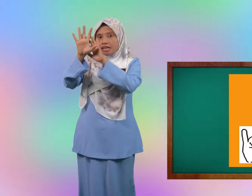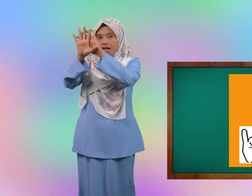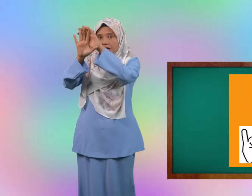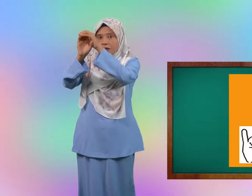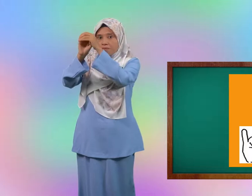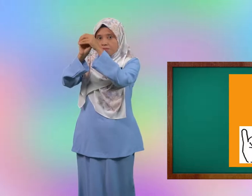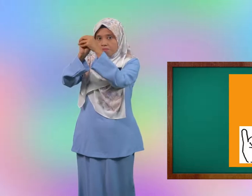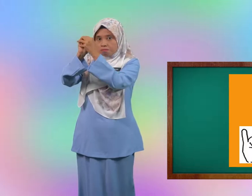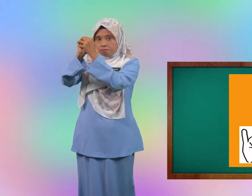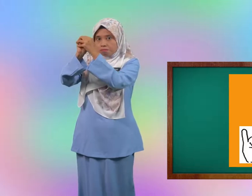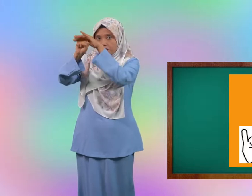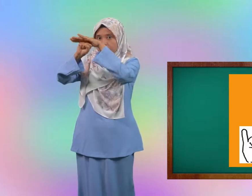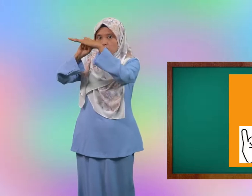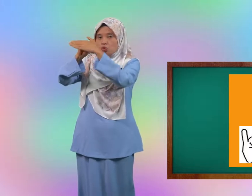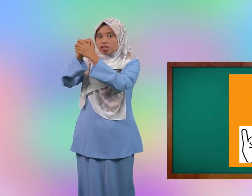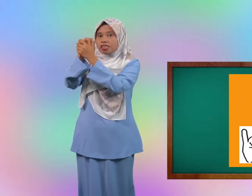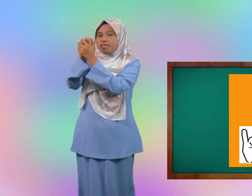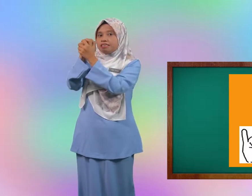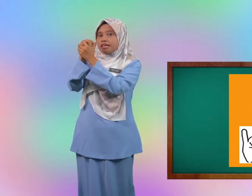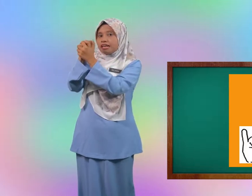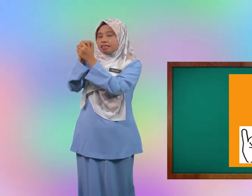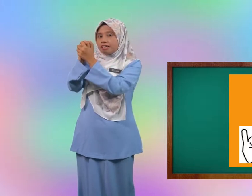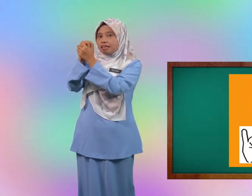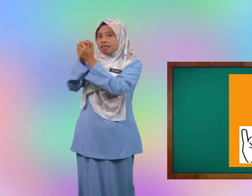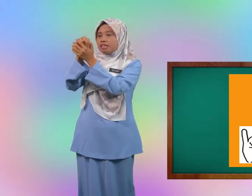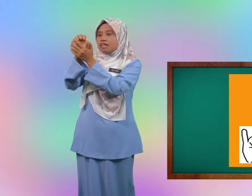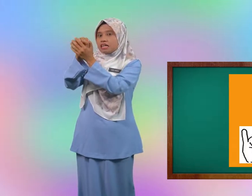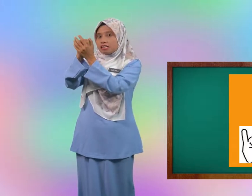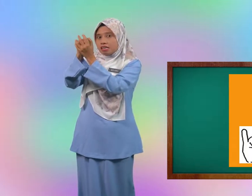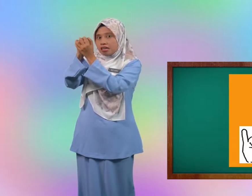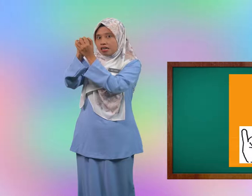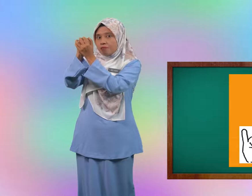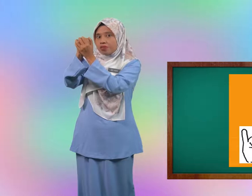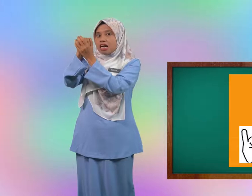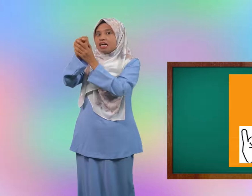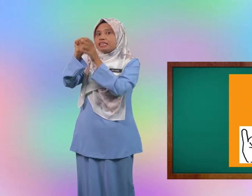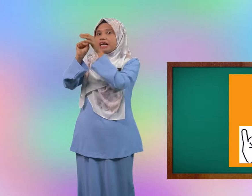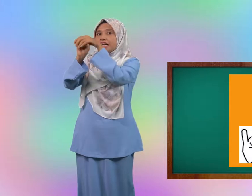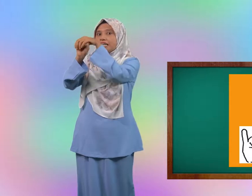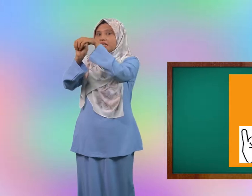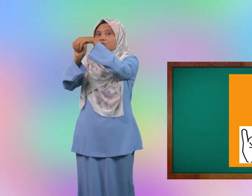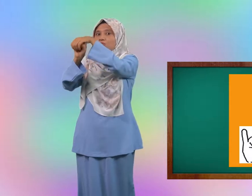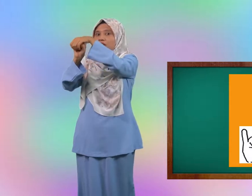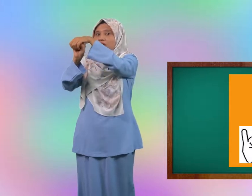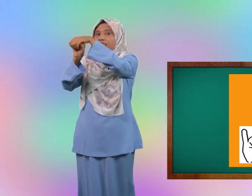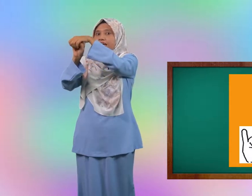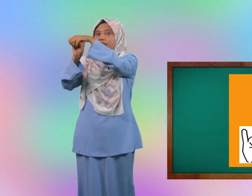genggam semua jari anda genggam dan hanya buka jari